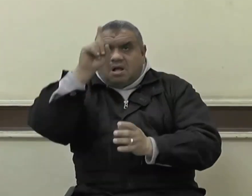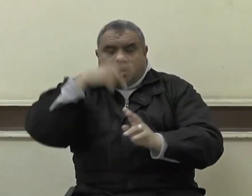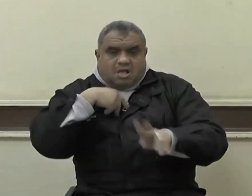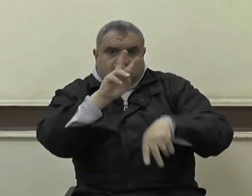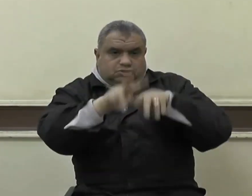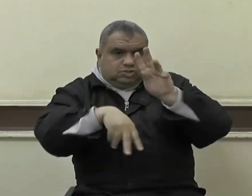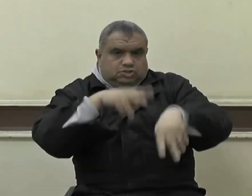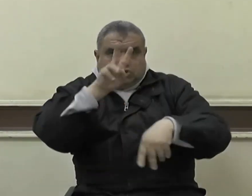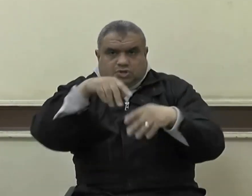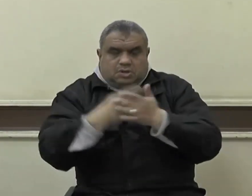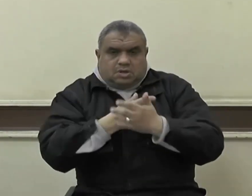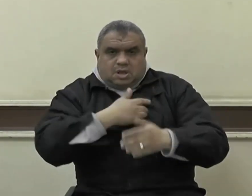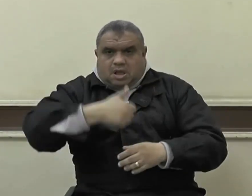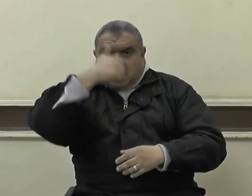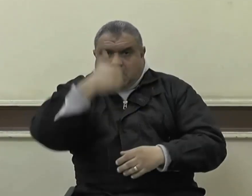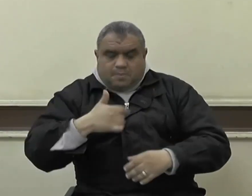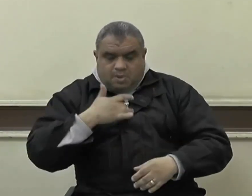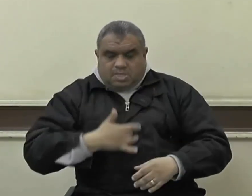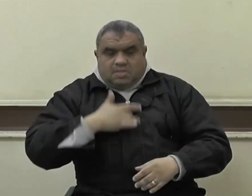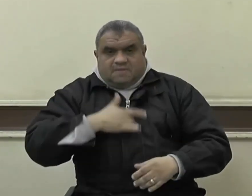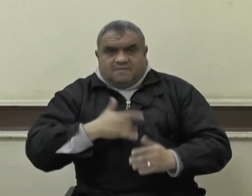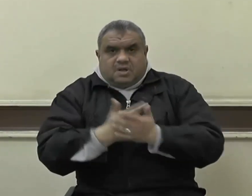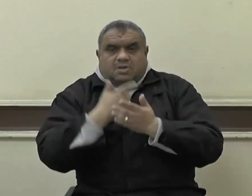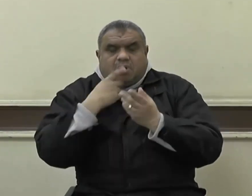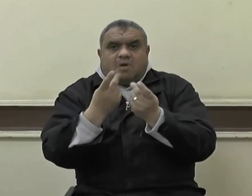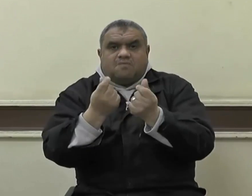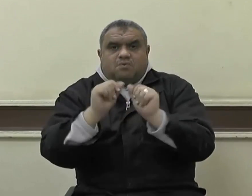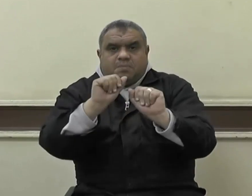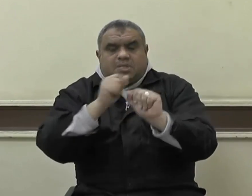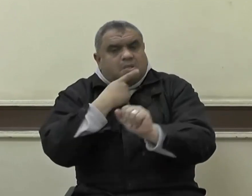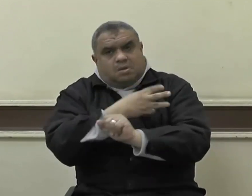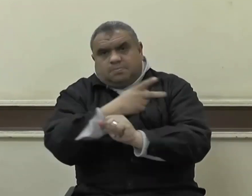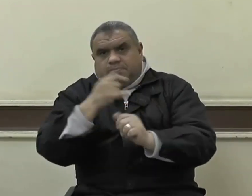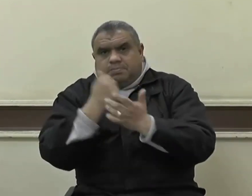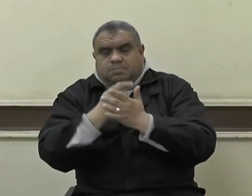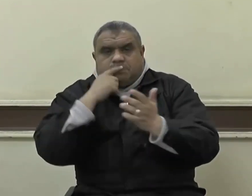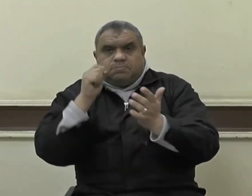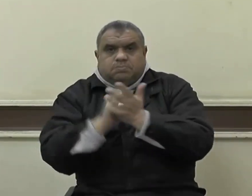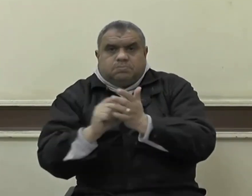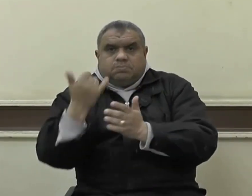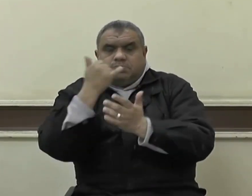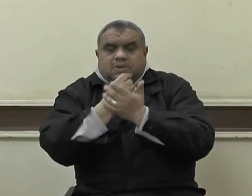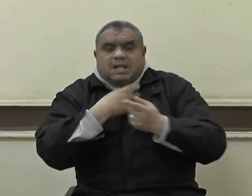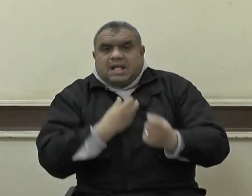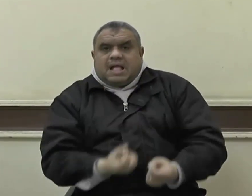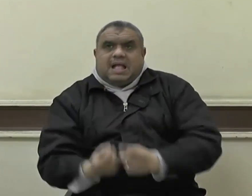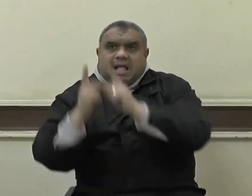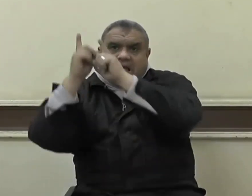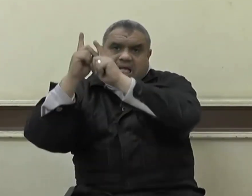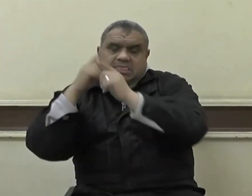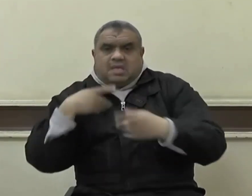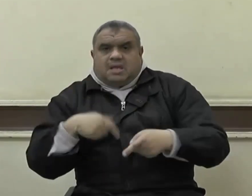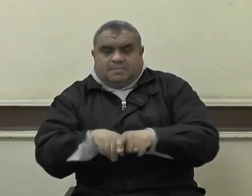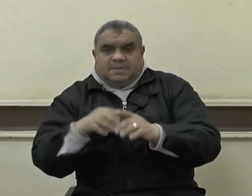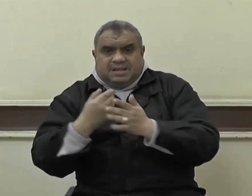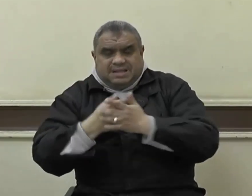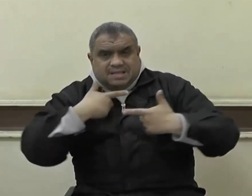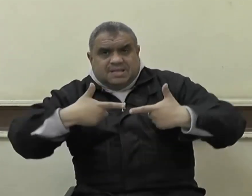اشترى من المؤمنين أنفسهم وأموالهم بأن لهم الجنة يقاتلون في